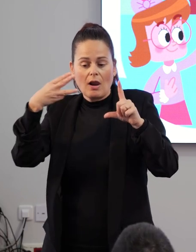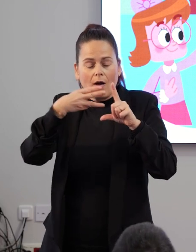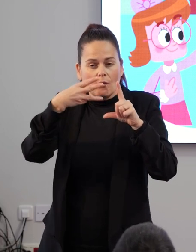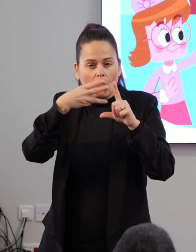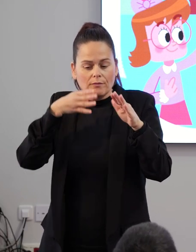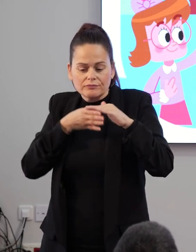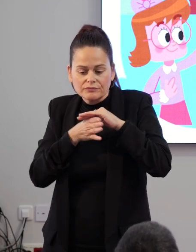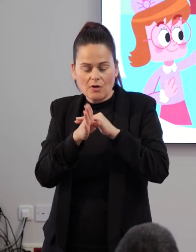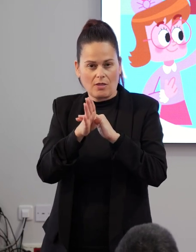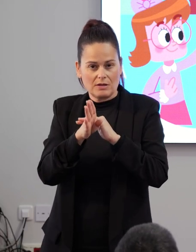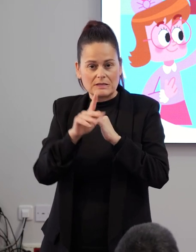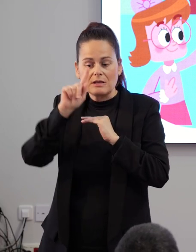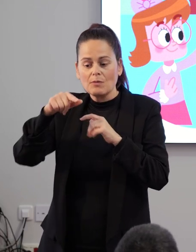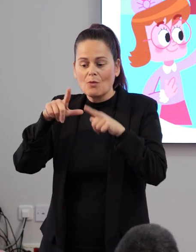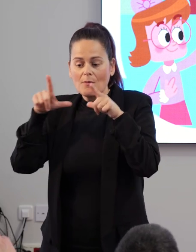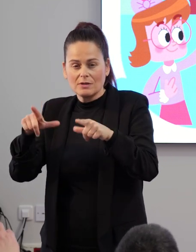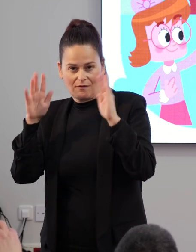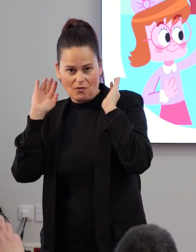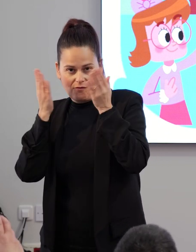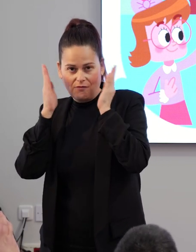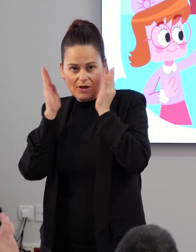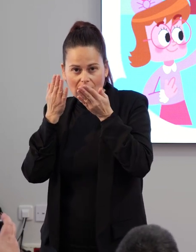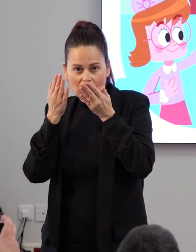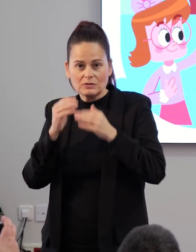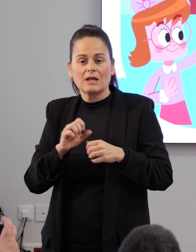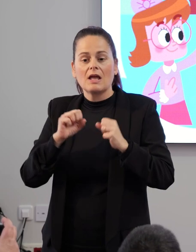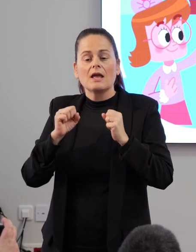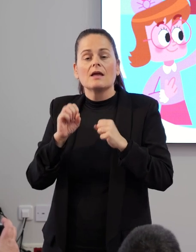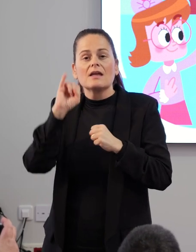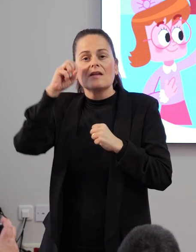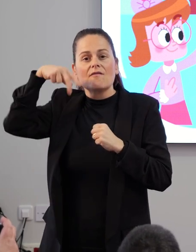ayuntamiento y de la plataforma de Facebook InfoMayor.